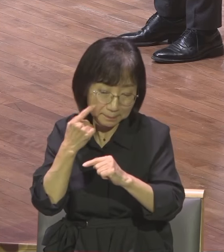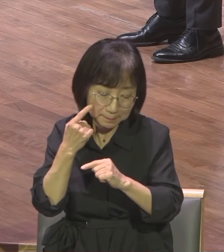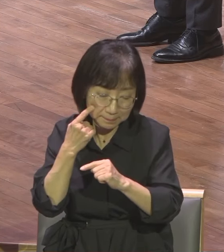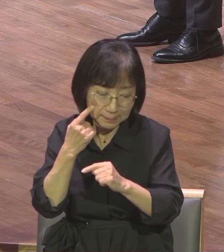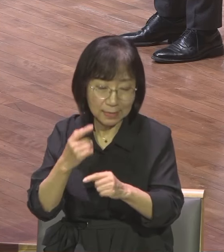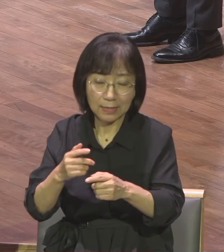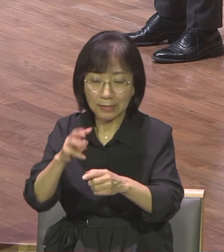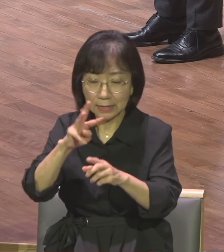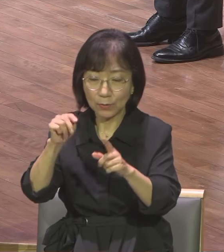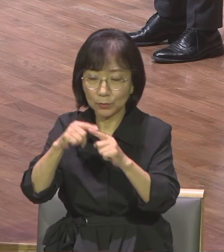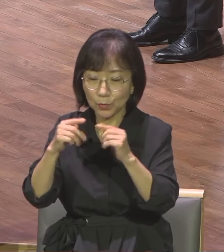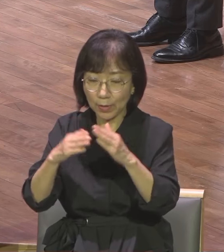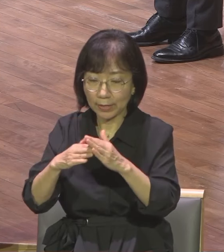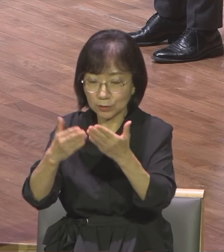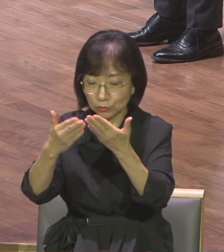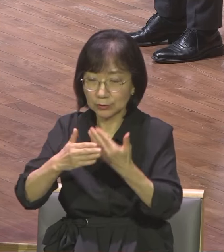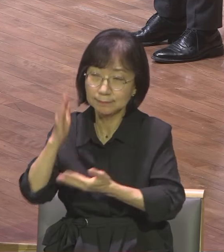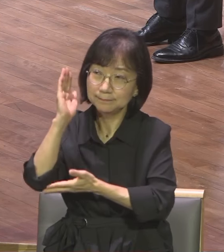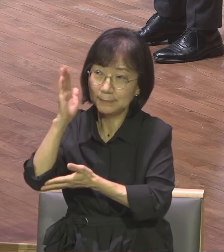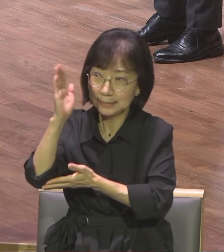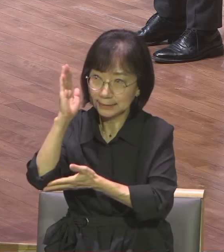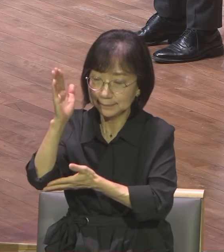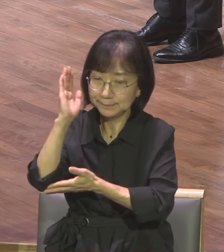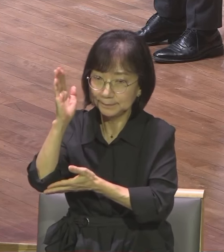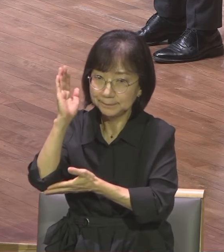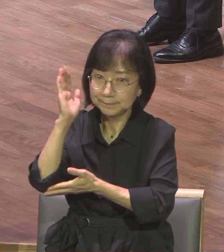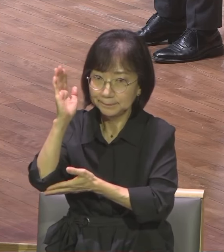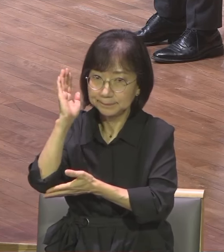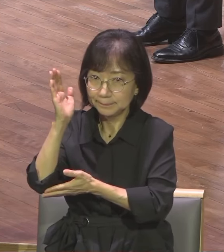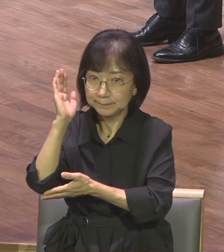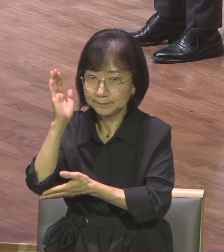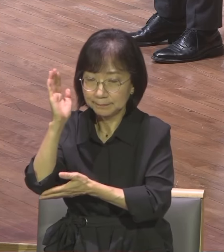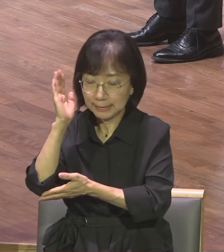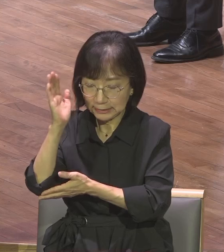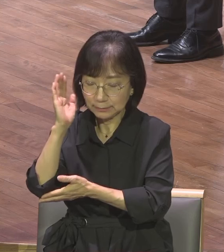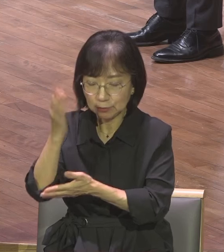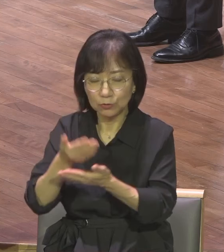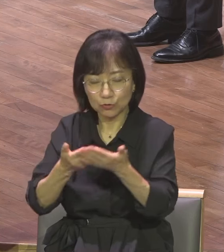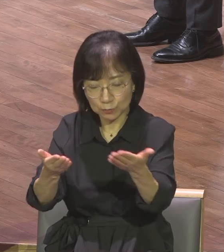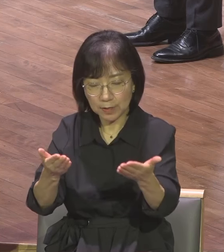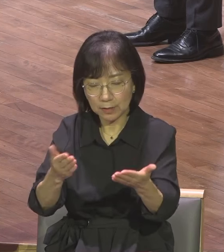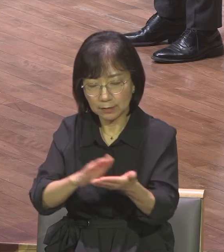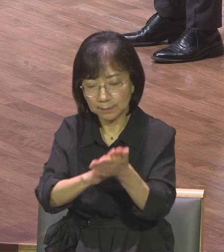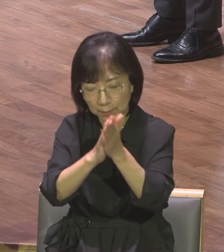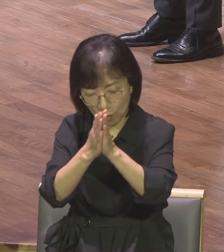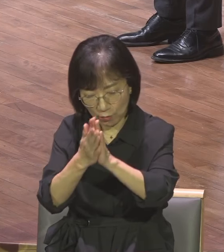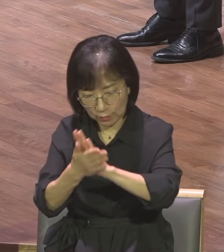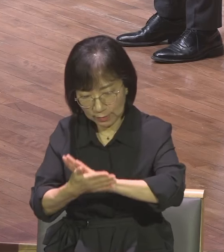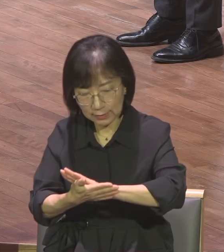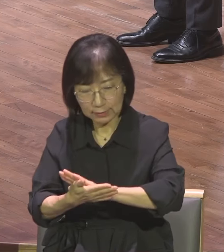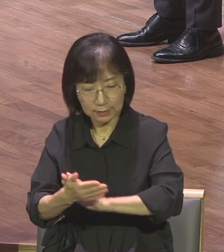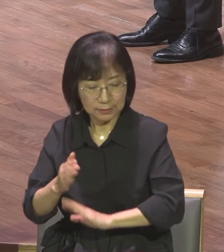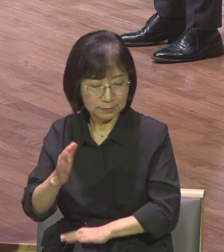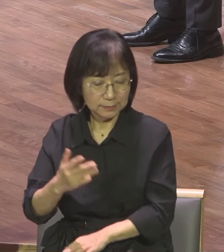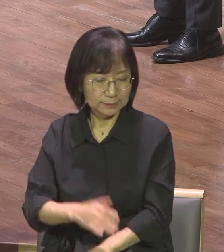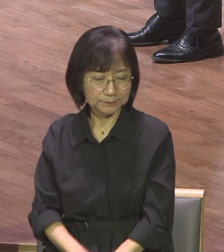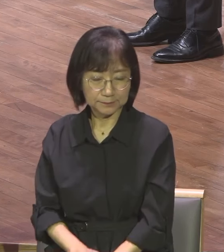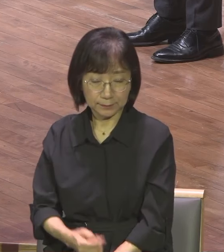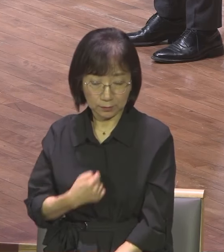내가 데려온 세 가지가 임하면 그도 변할 것이다 나도 변해야 된다면 그도 변해야 될 것이다 이런 믿음